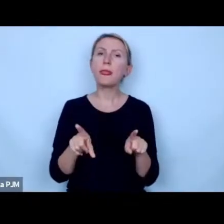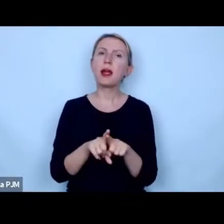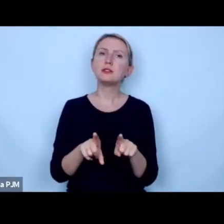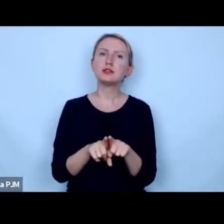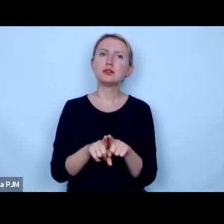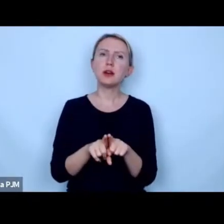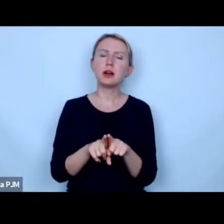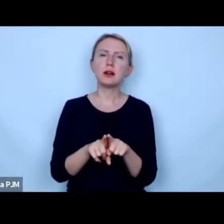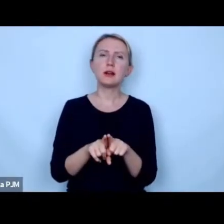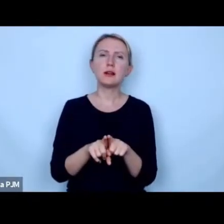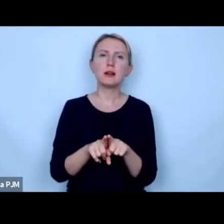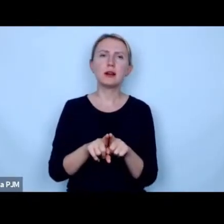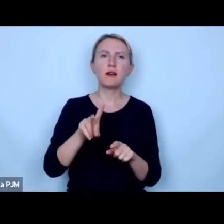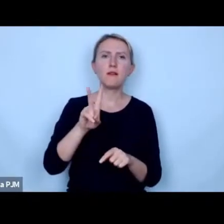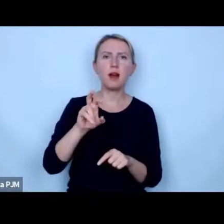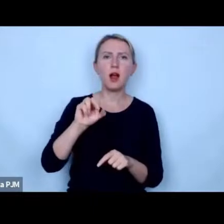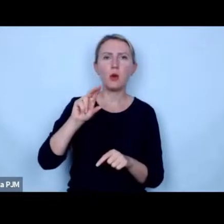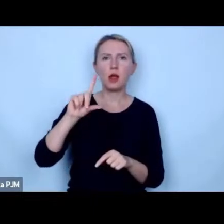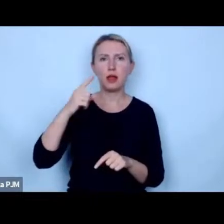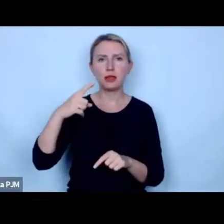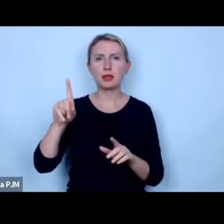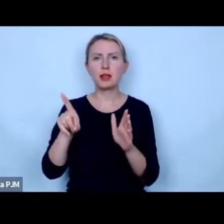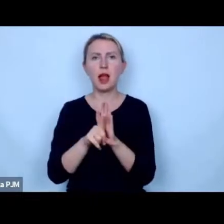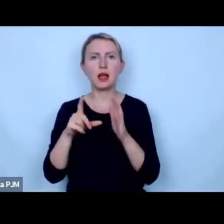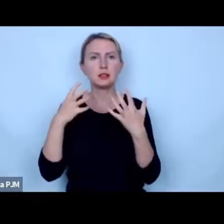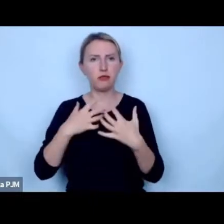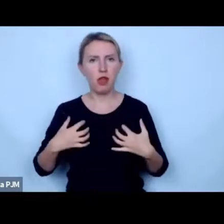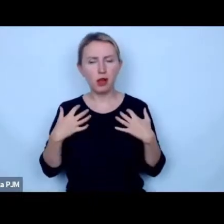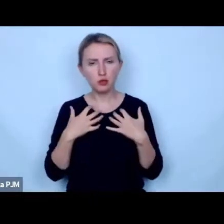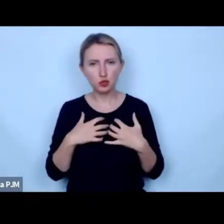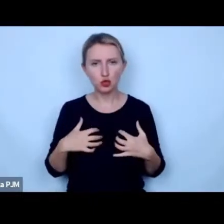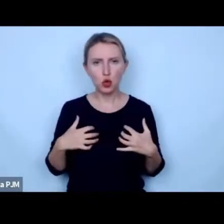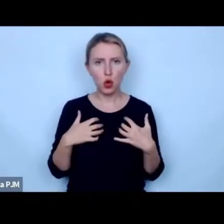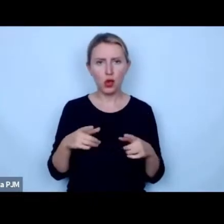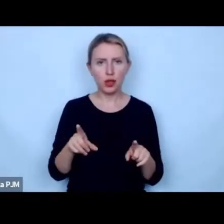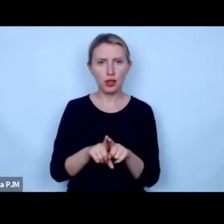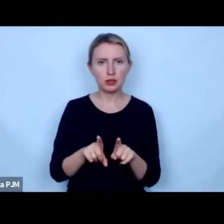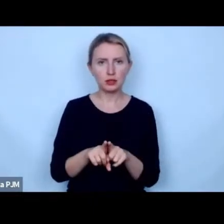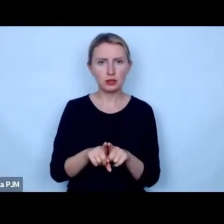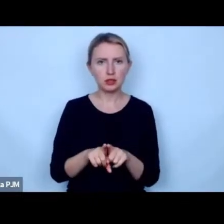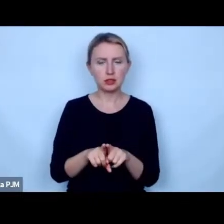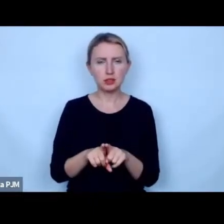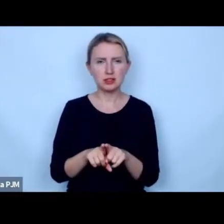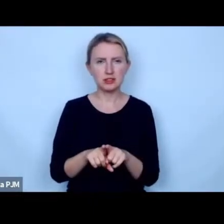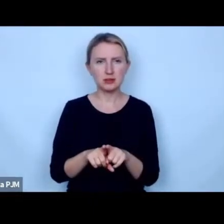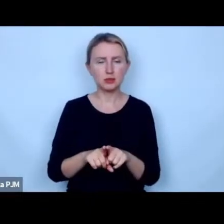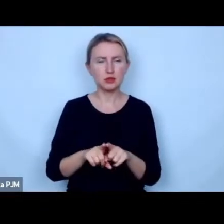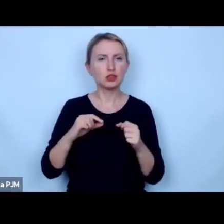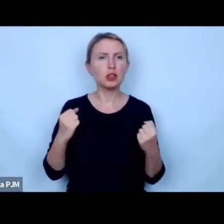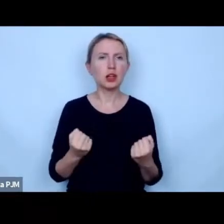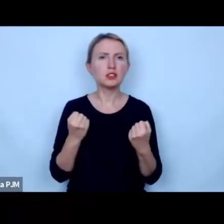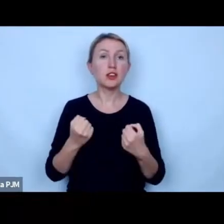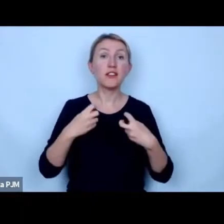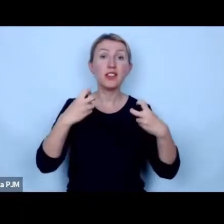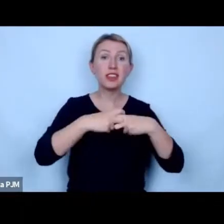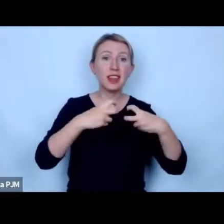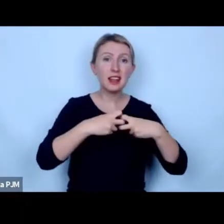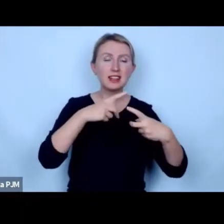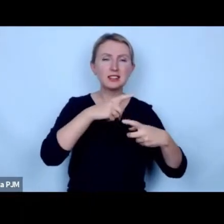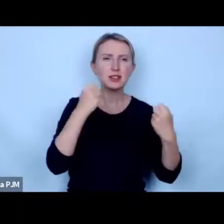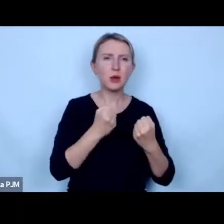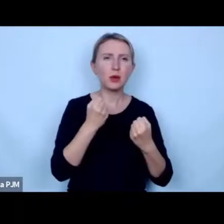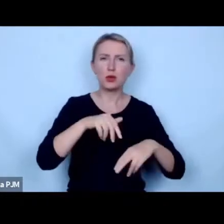inicjatywa faugan dla zwierząt nie dość że że że działają w internecie który jest